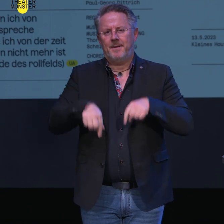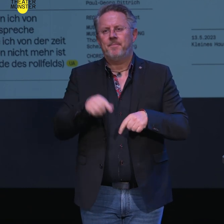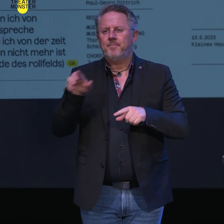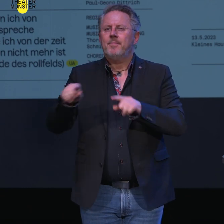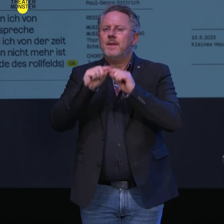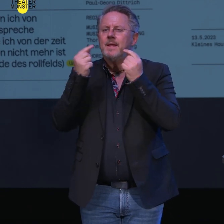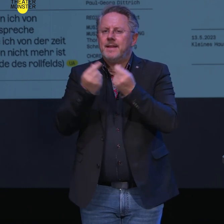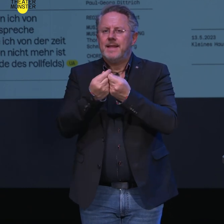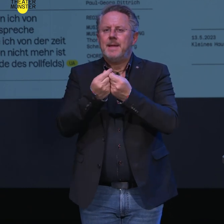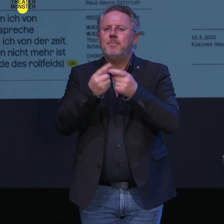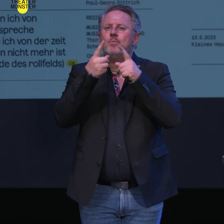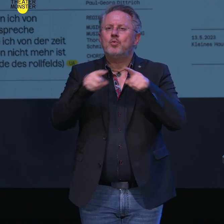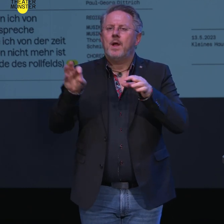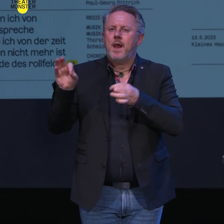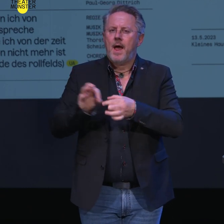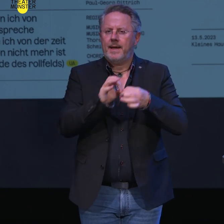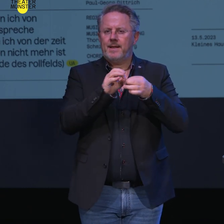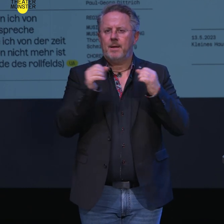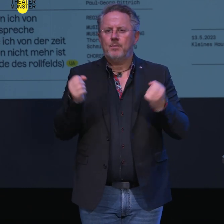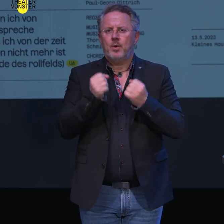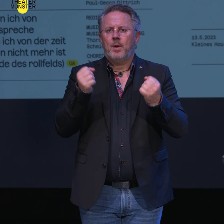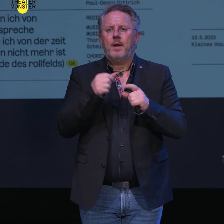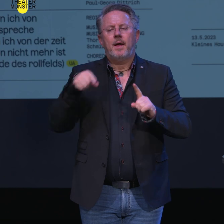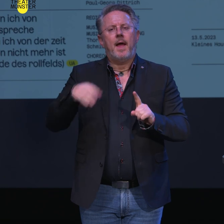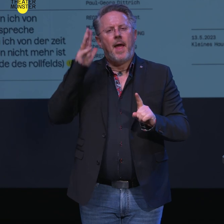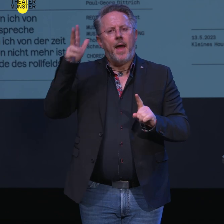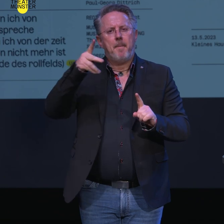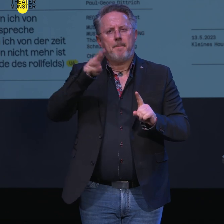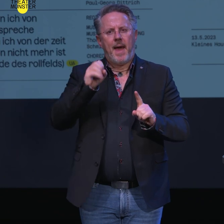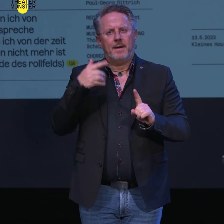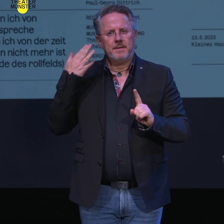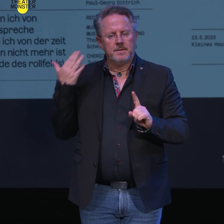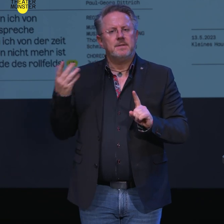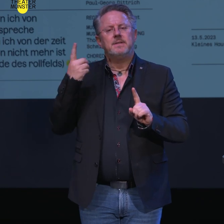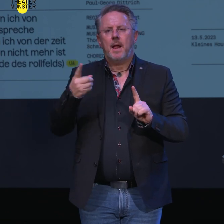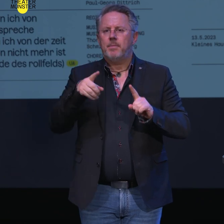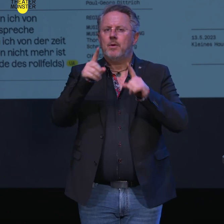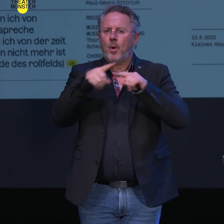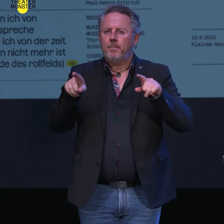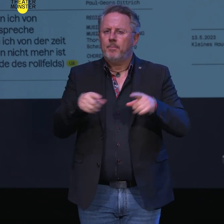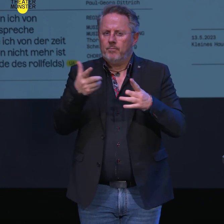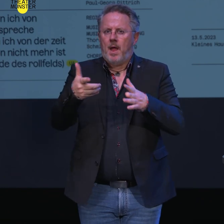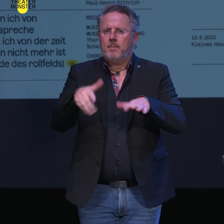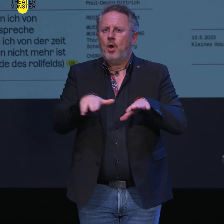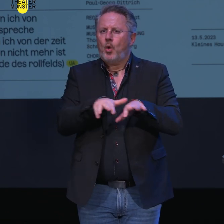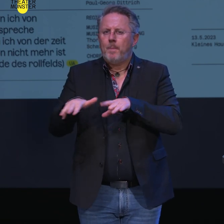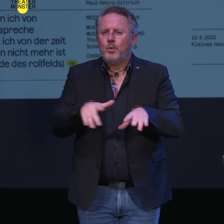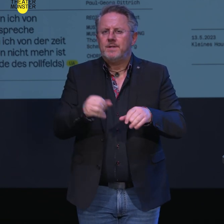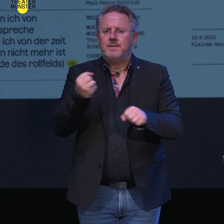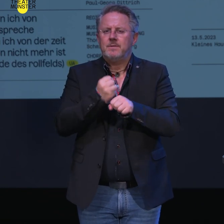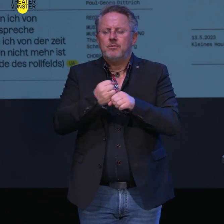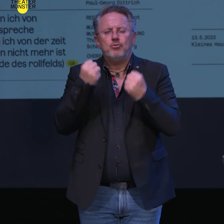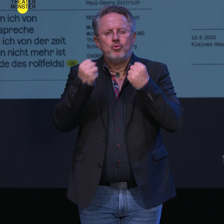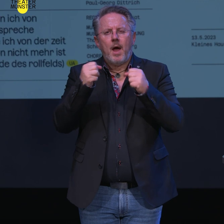Team und mit dem musikalischen Leiter der Produktion das Werk und seinen Komponisten unter die Lupe nehmen und starke Bilder für dieses